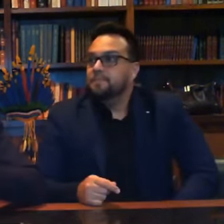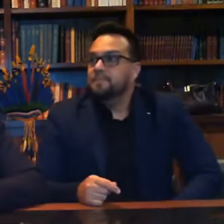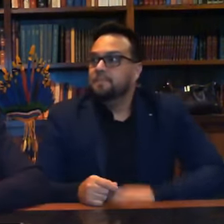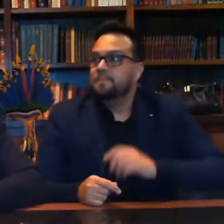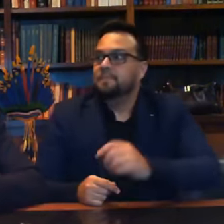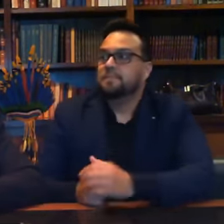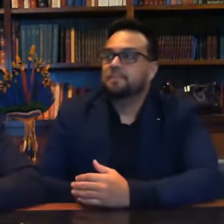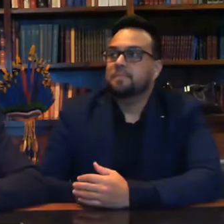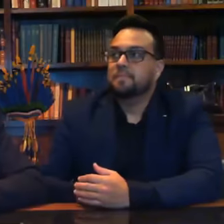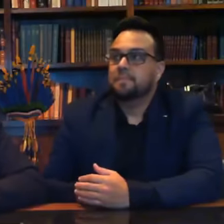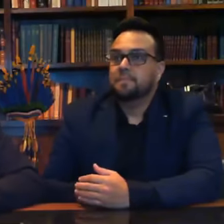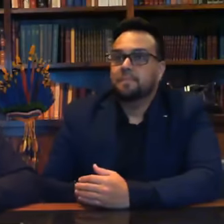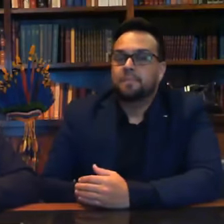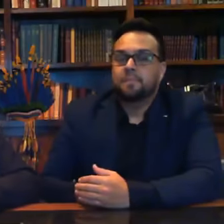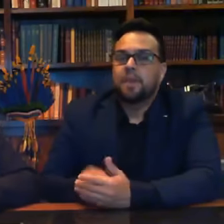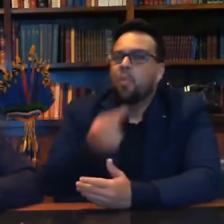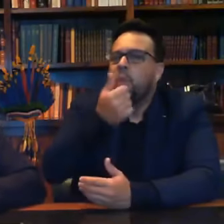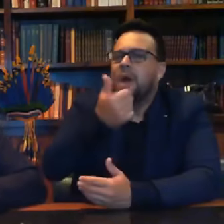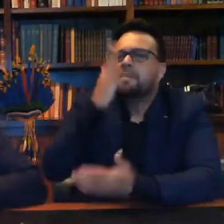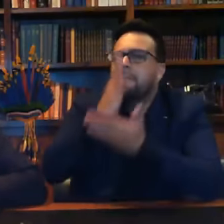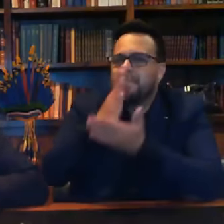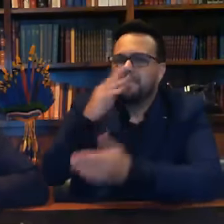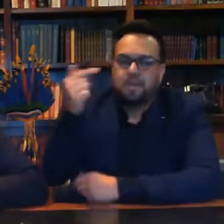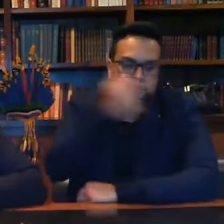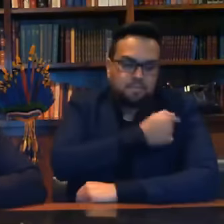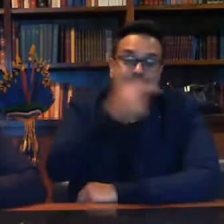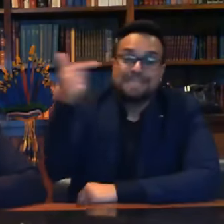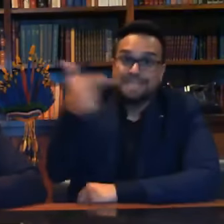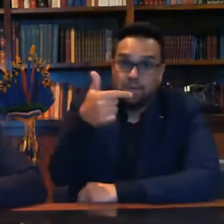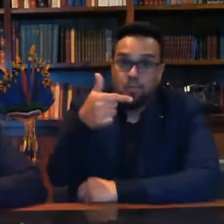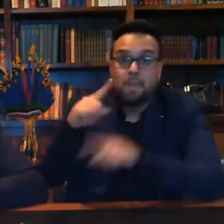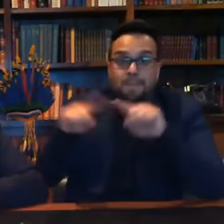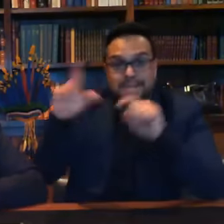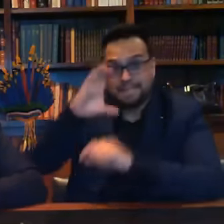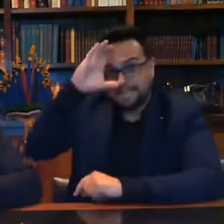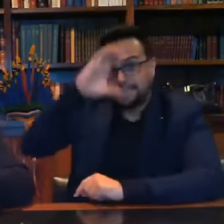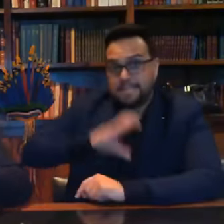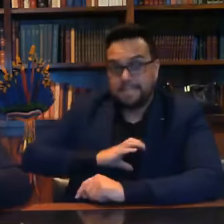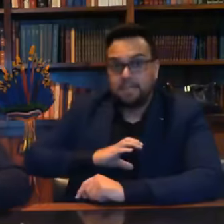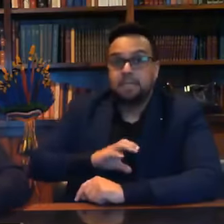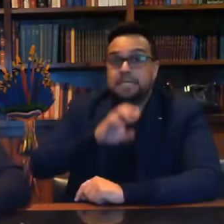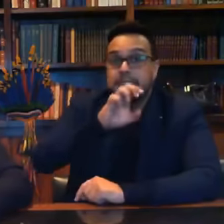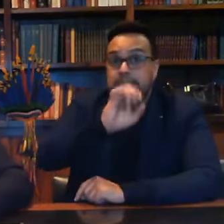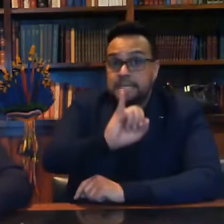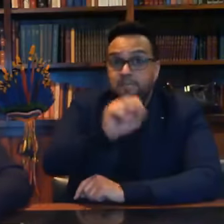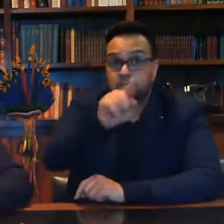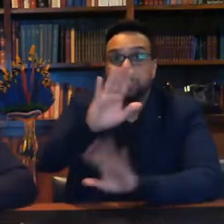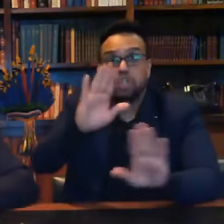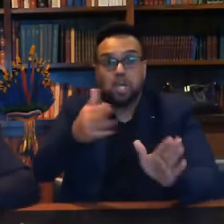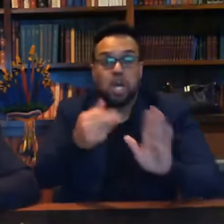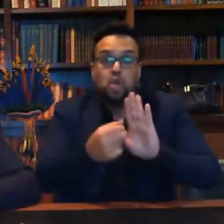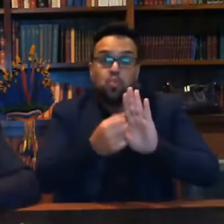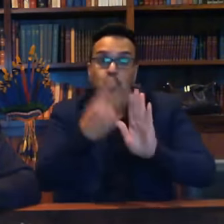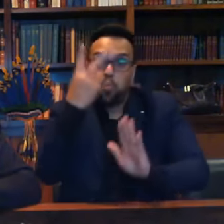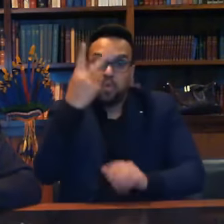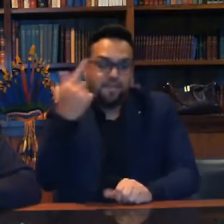Quase metade, a já tomou a segunda. Como cidadão. Se você já tomou as duas doses